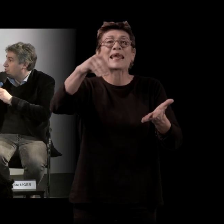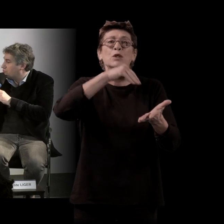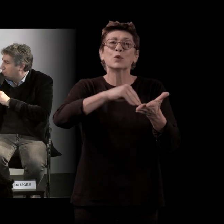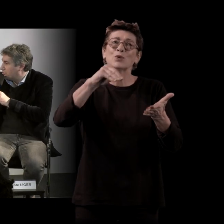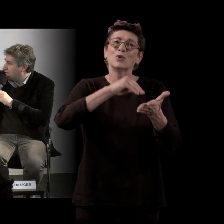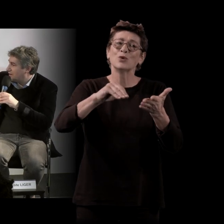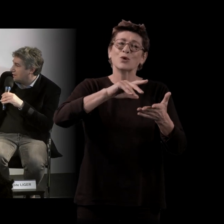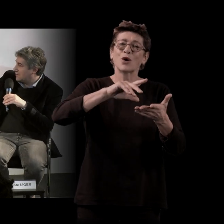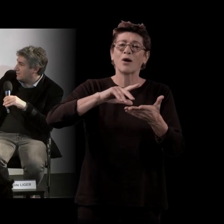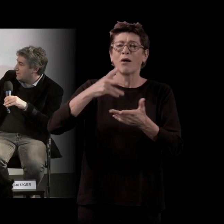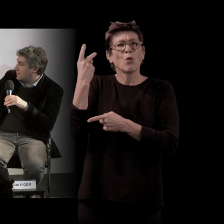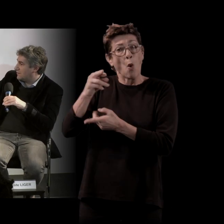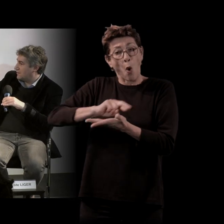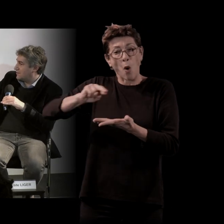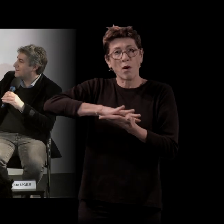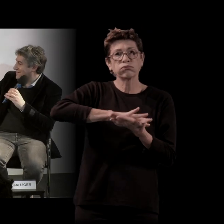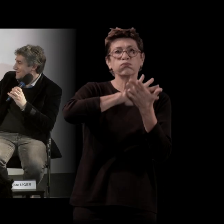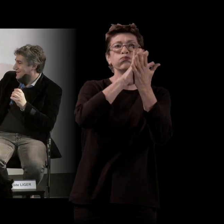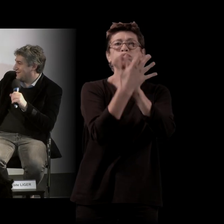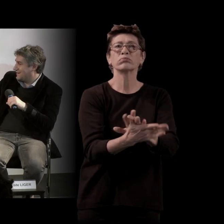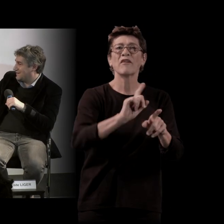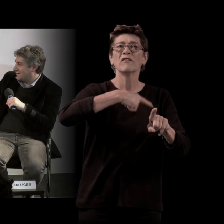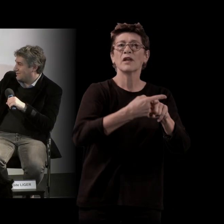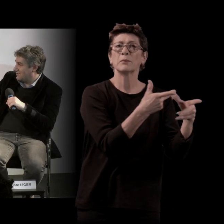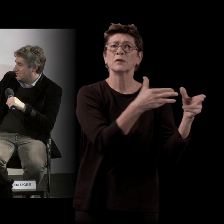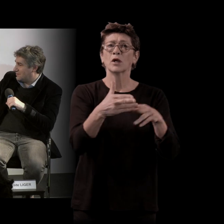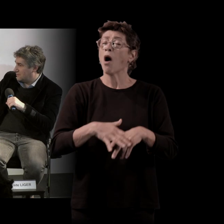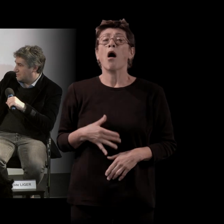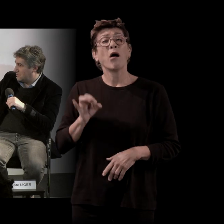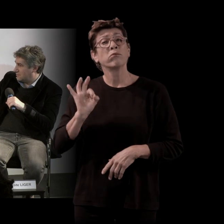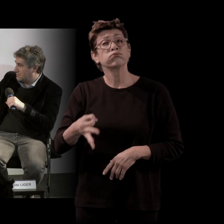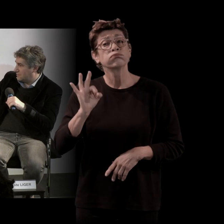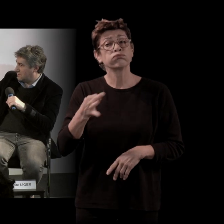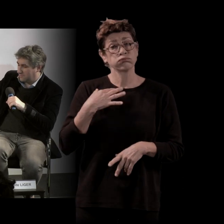une oeuvre audiovisuelle ? Ah oui, on l co-écrite avec le réalisateur et Alain Tasman.